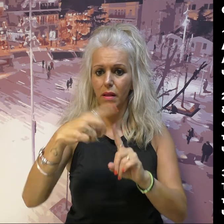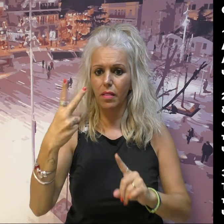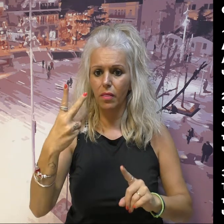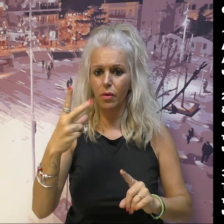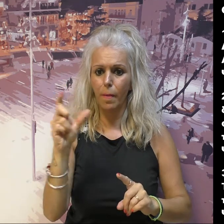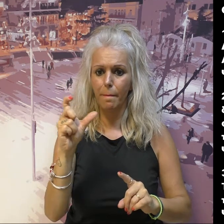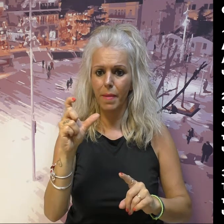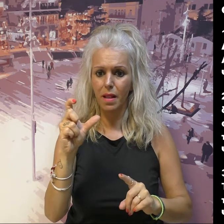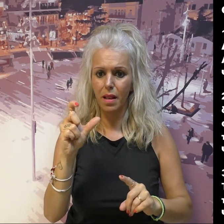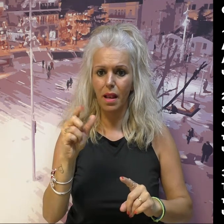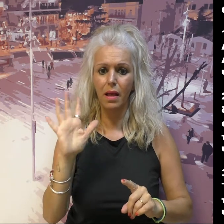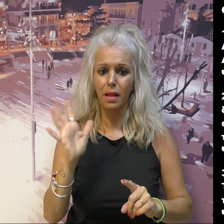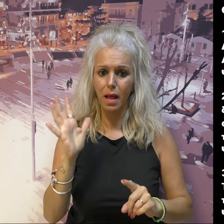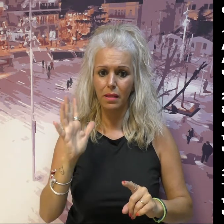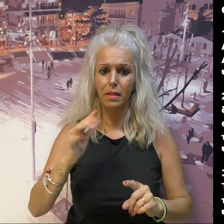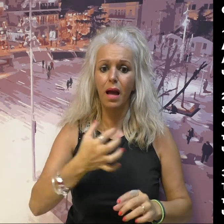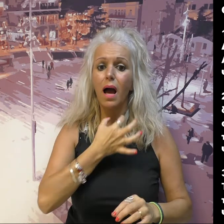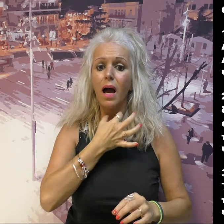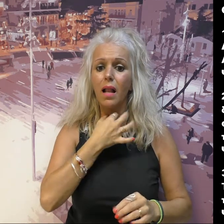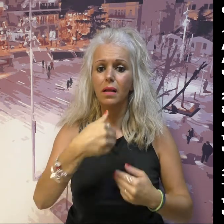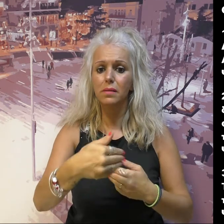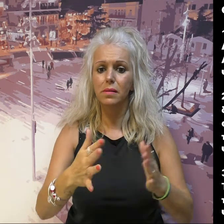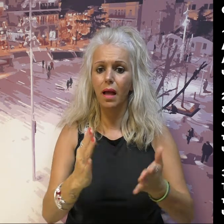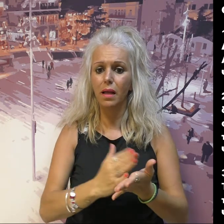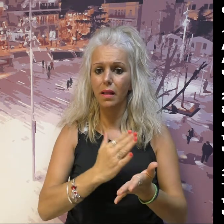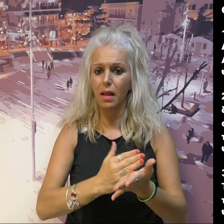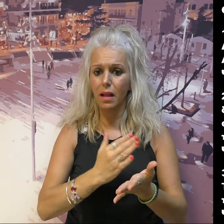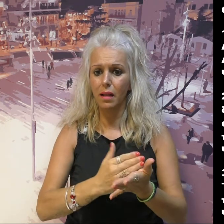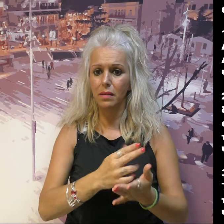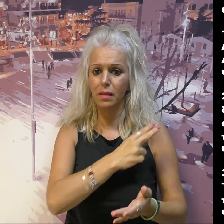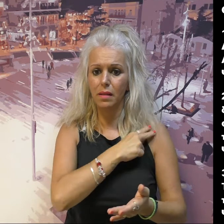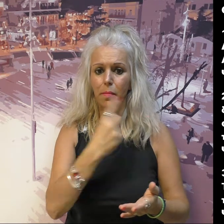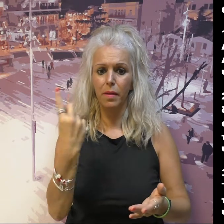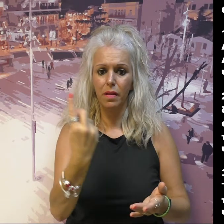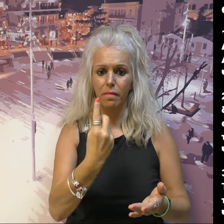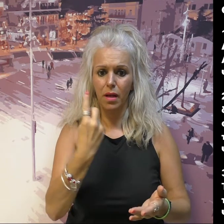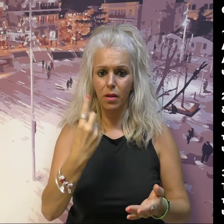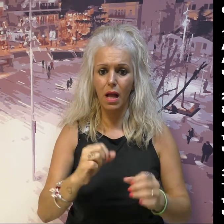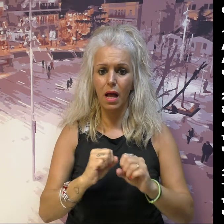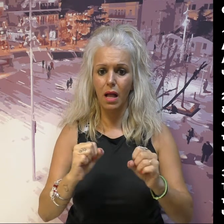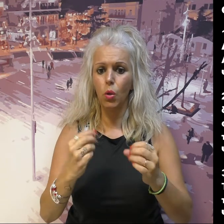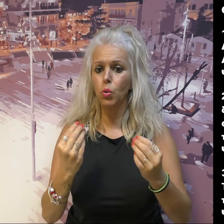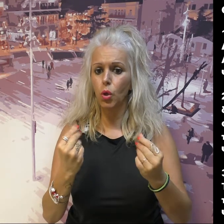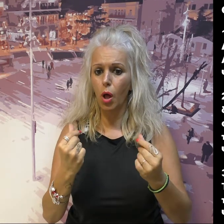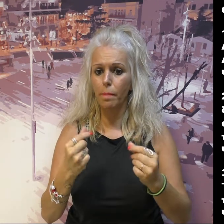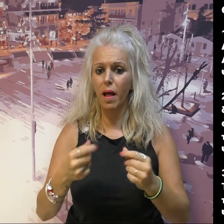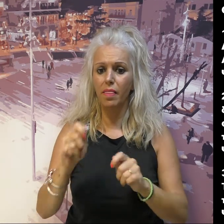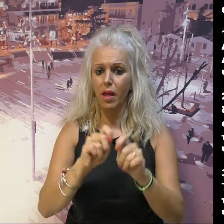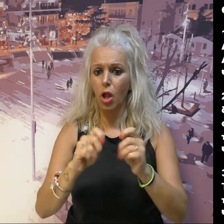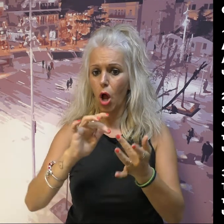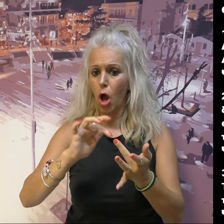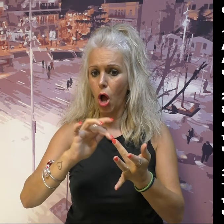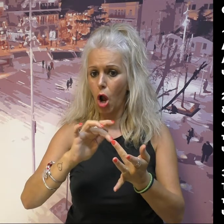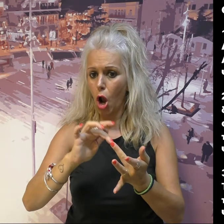Πρόσληψη προσωπικού διάρκειας δύο μηνών για τις ανάγκες του πήματος καθαριότητας της Διεύθυνσης Περιβάλλοντος. Ψηφίστηκε ομόφωνα. 3.